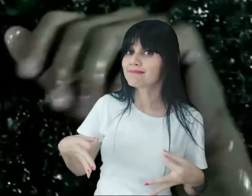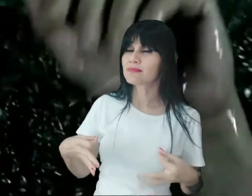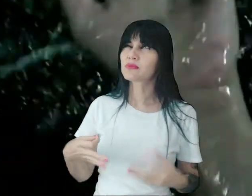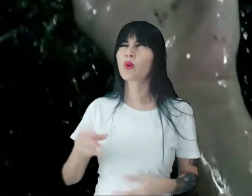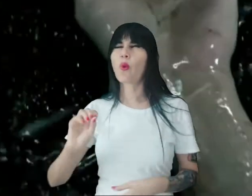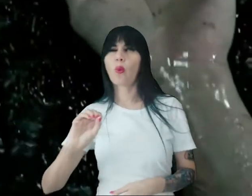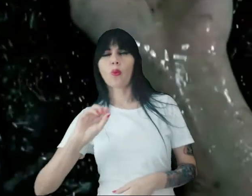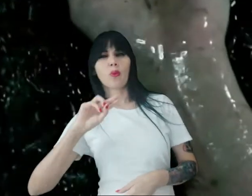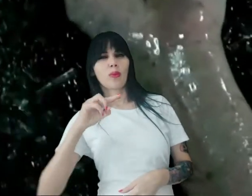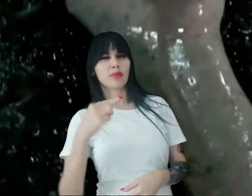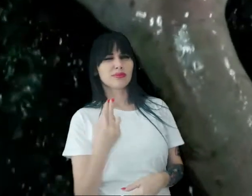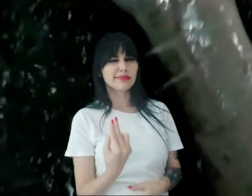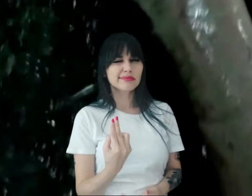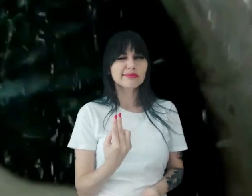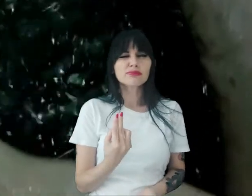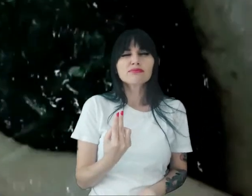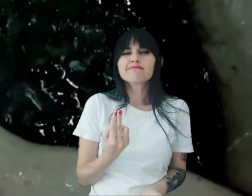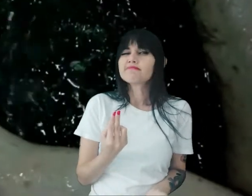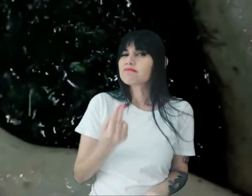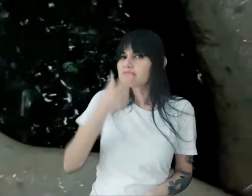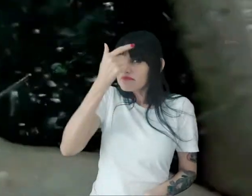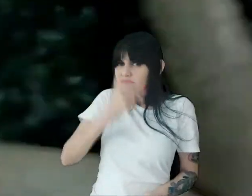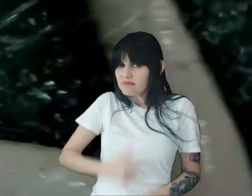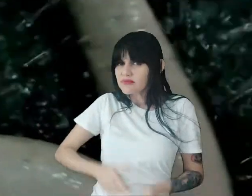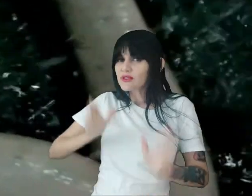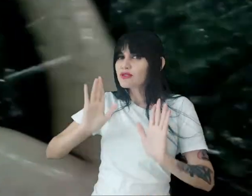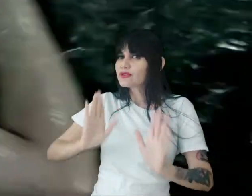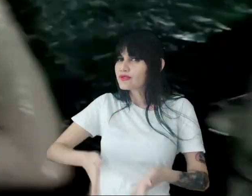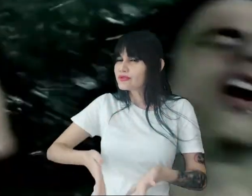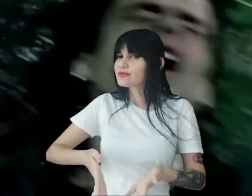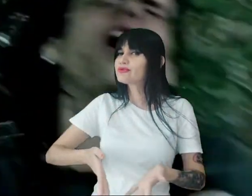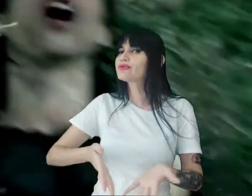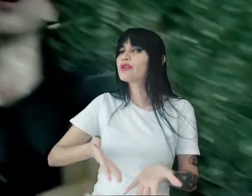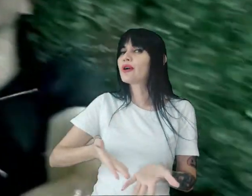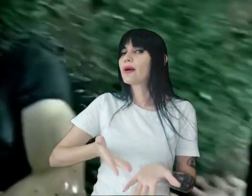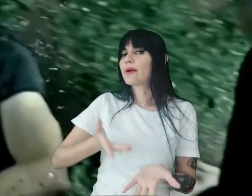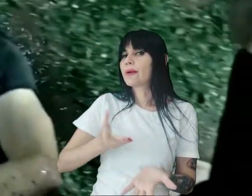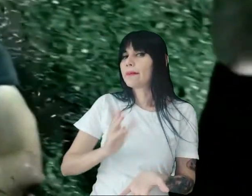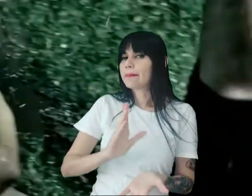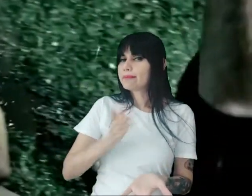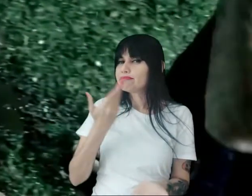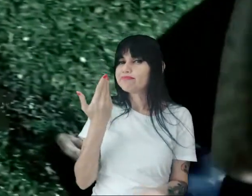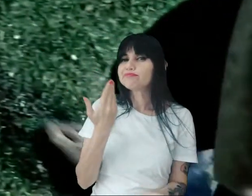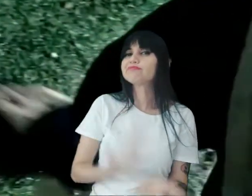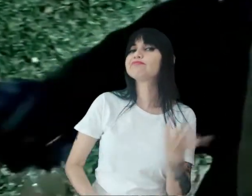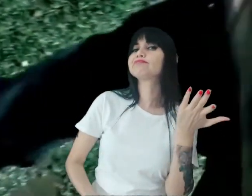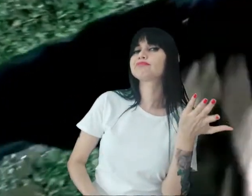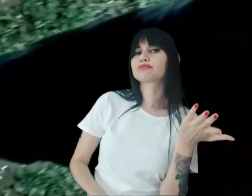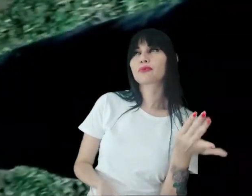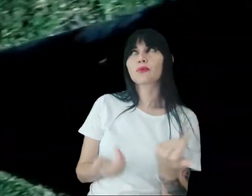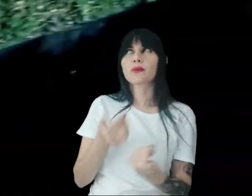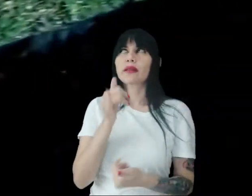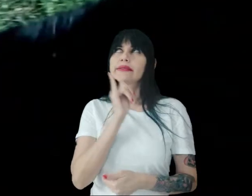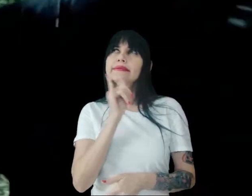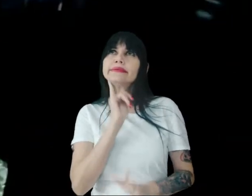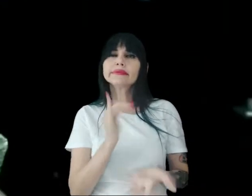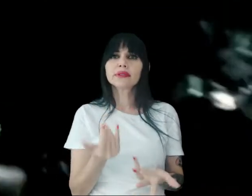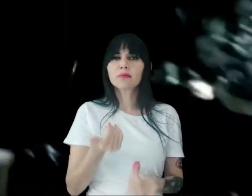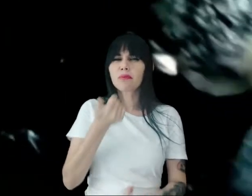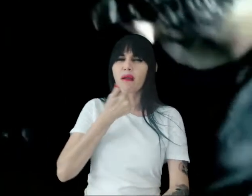será que já prejudicamos O seu funcionamento Ingerindo bebidas alcoólicas Ou nos deixando